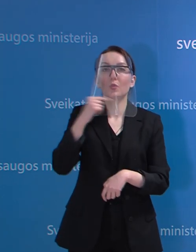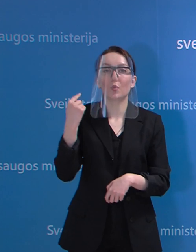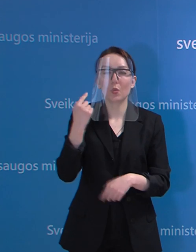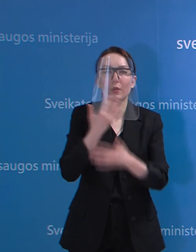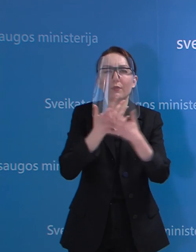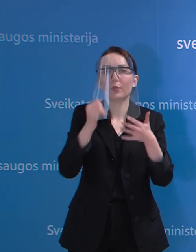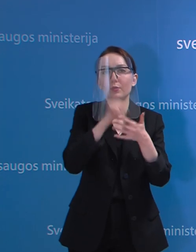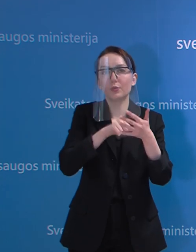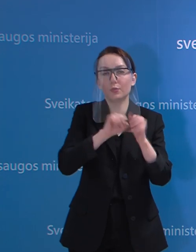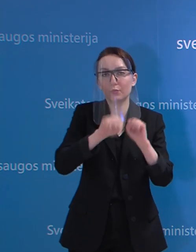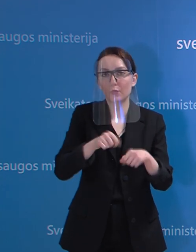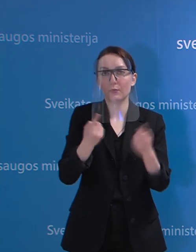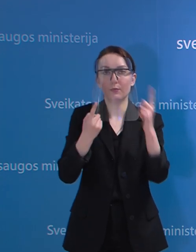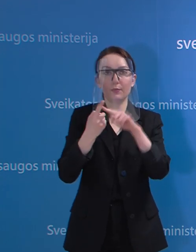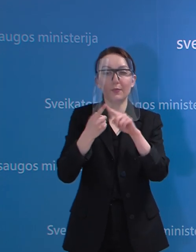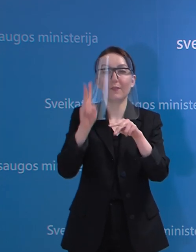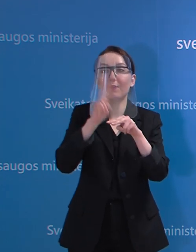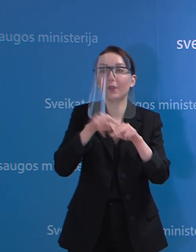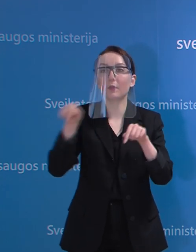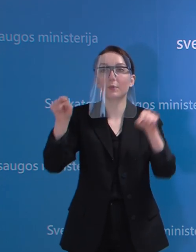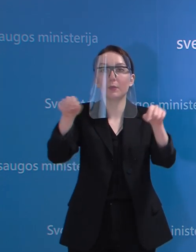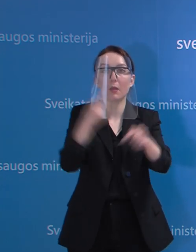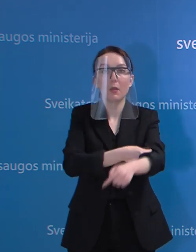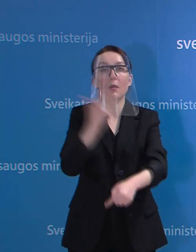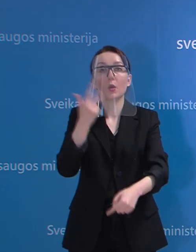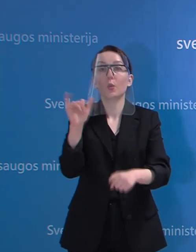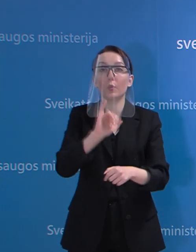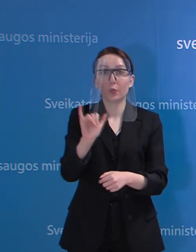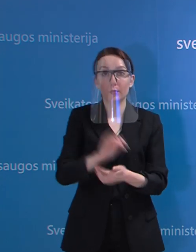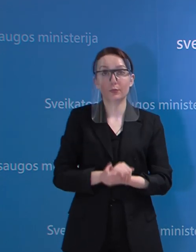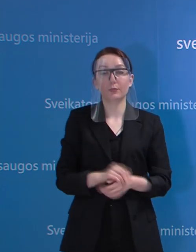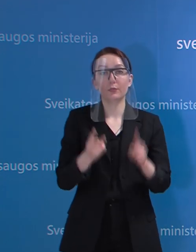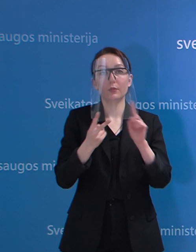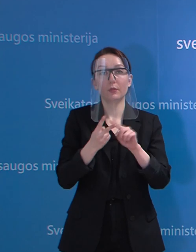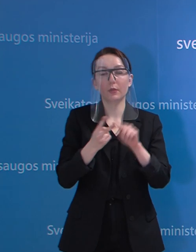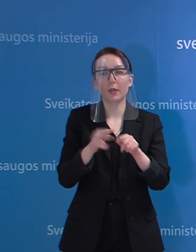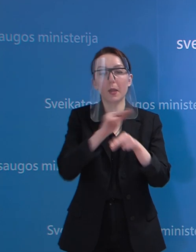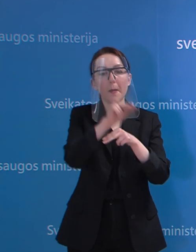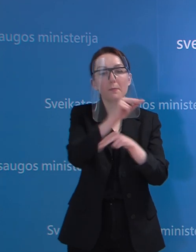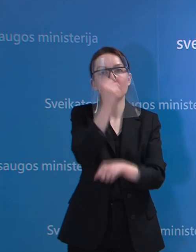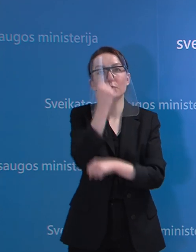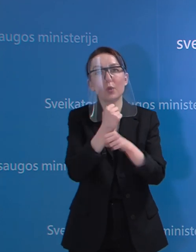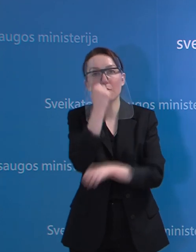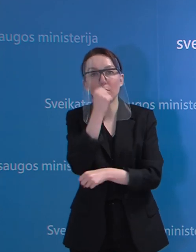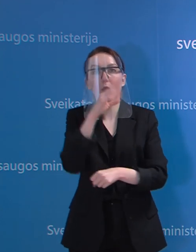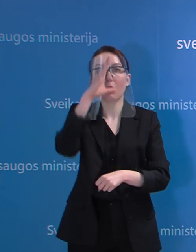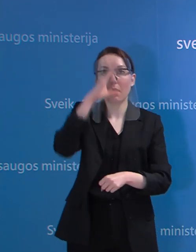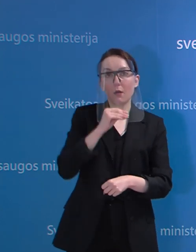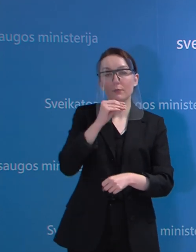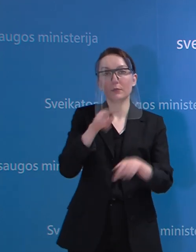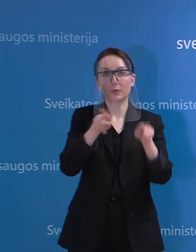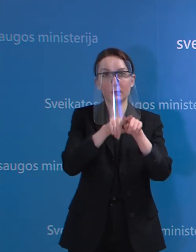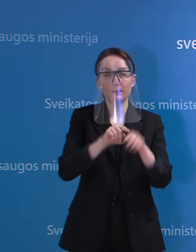objektyvių dalykų. Pirmiausia, reikia vietų, kur jas paimti tos mėgenius. Reikia apmokyto personalą, kuris galėtų tą